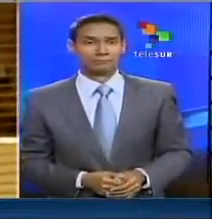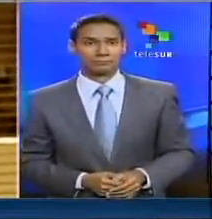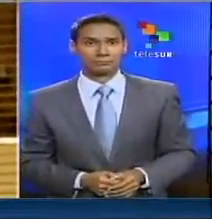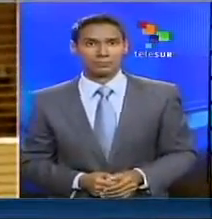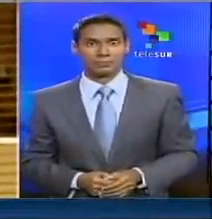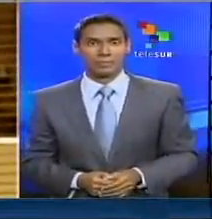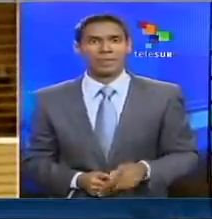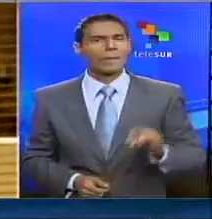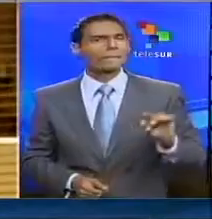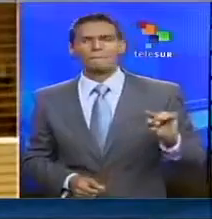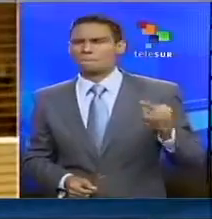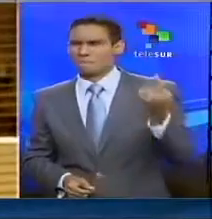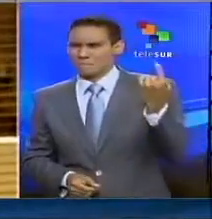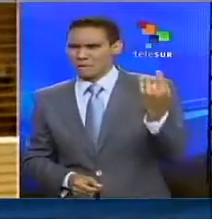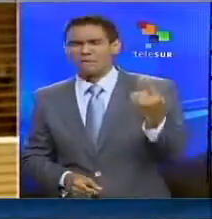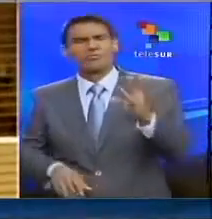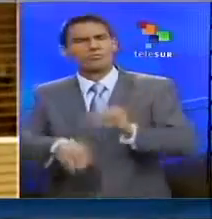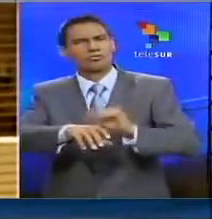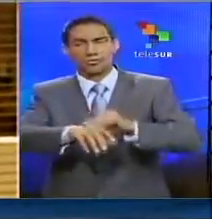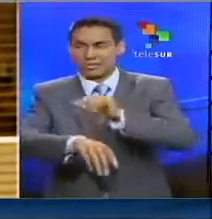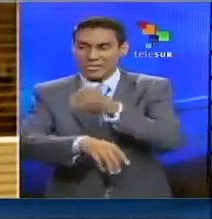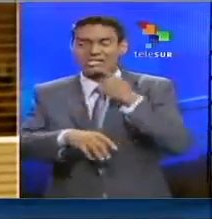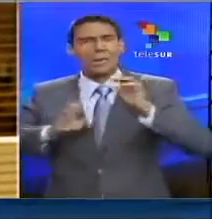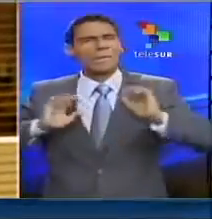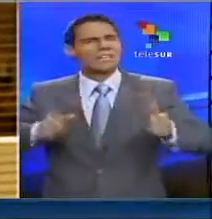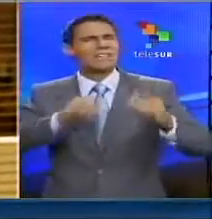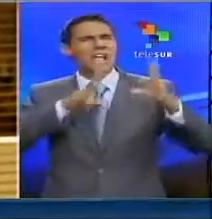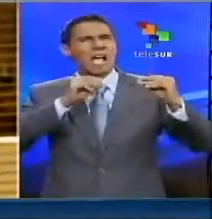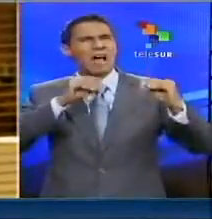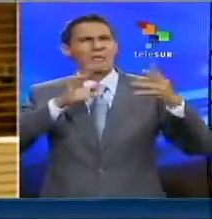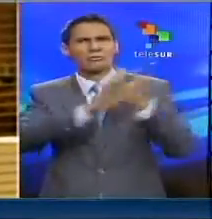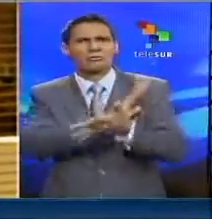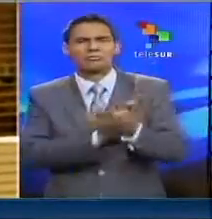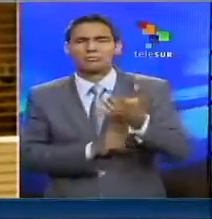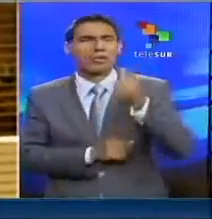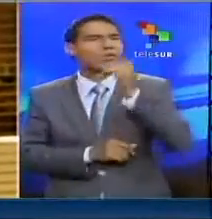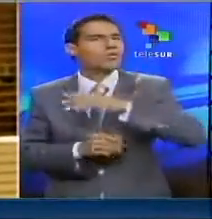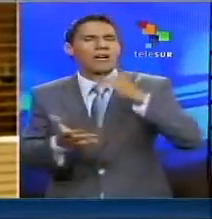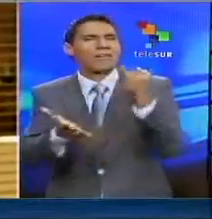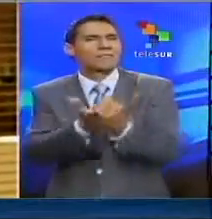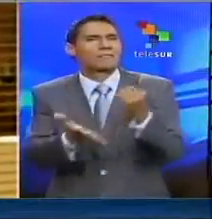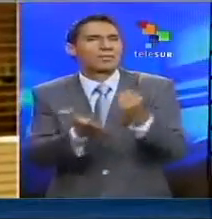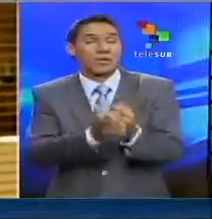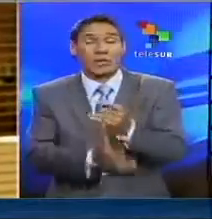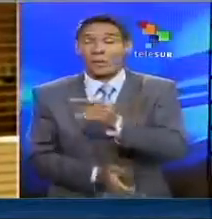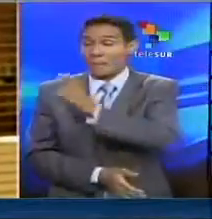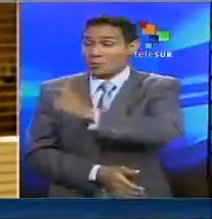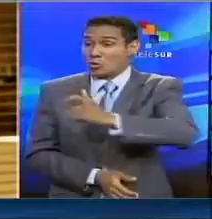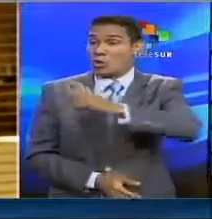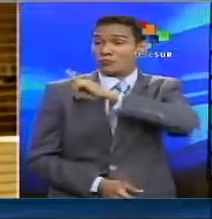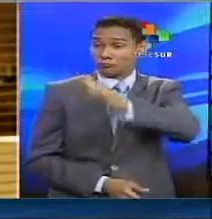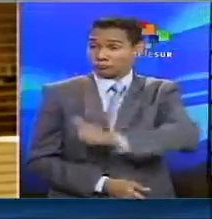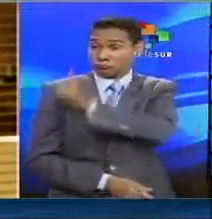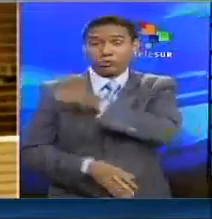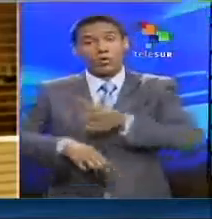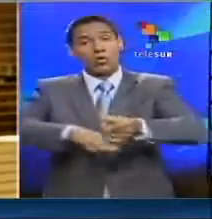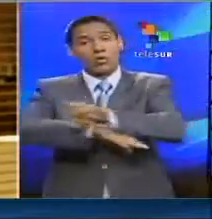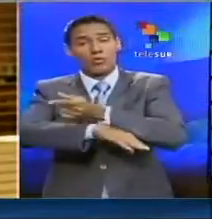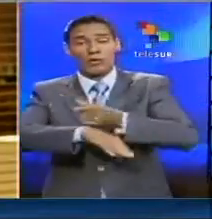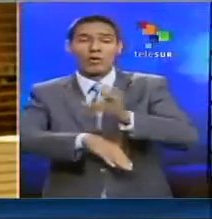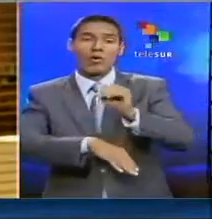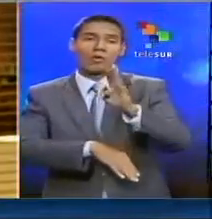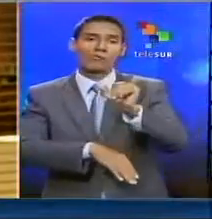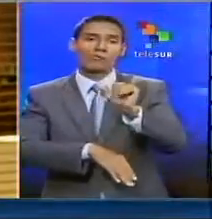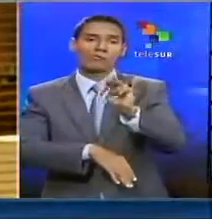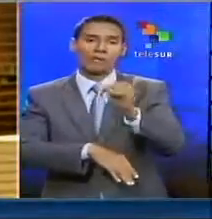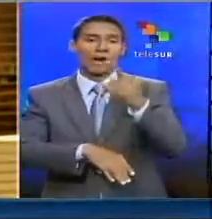Una de las primeras cosas que me dijo Snowden cuando empecé a hablar con él era que no tenía pruebas de qué funcionarios de alto nivel en el gobierno de Obama había